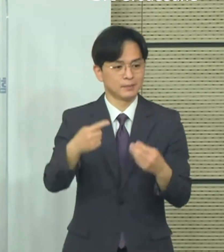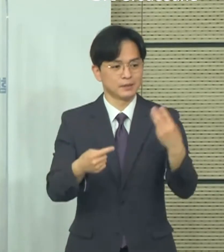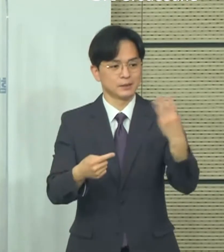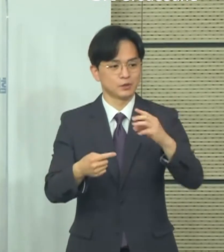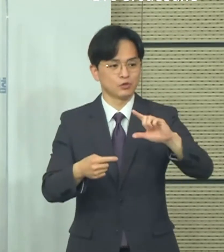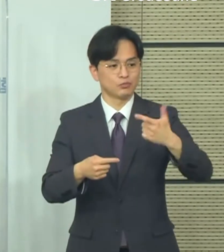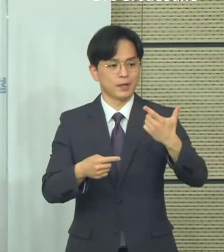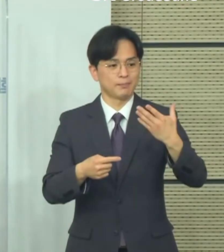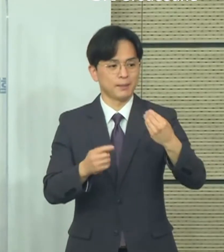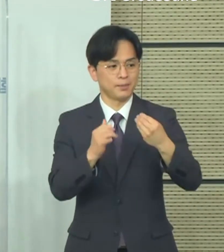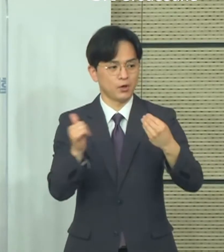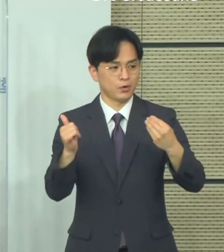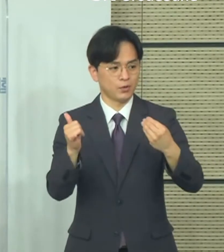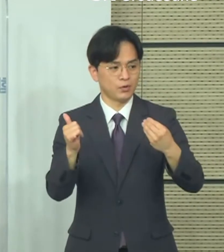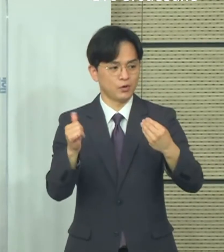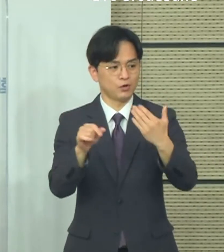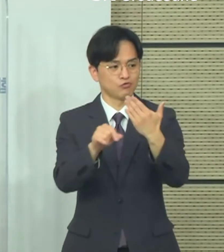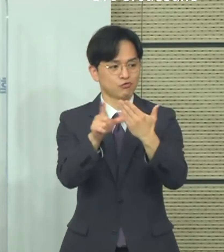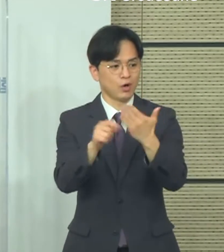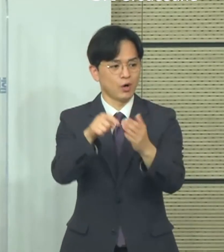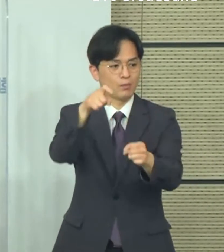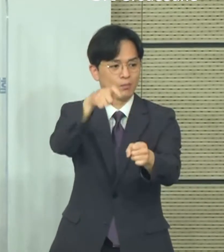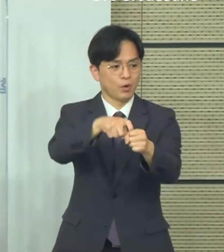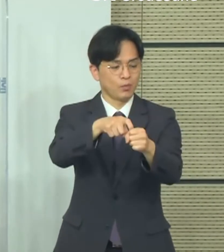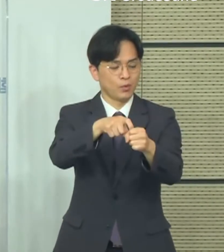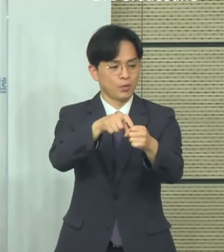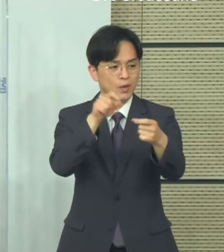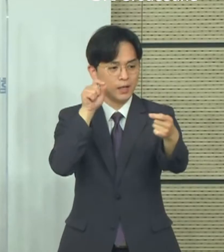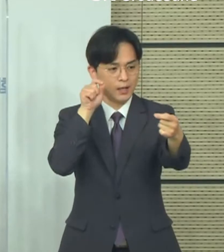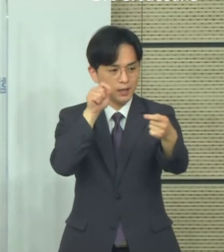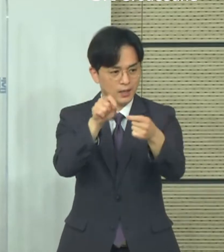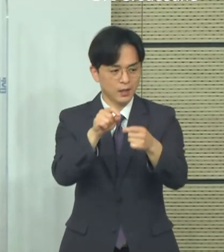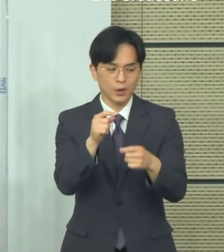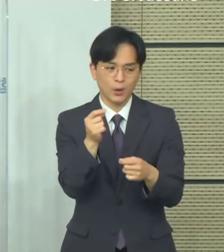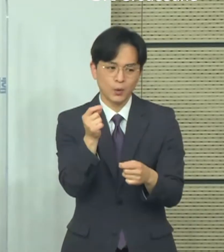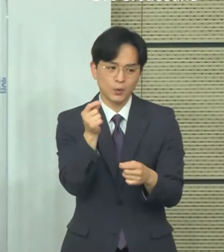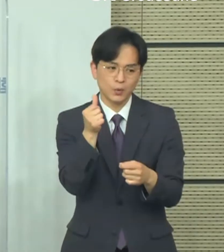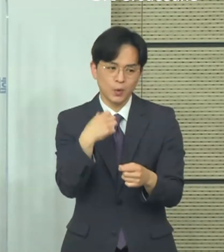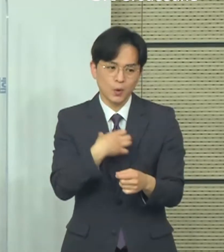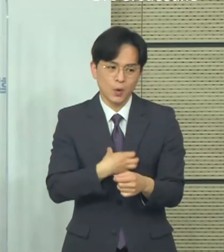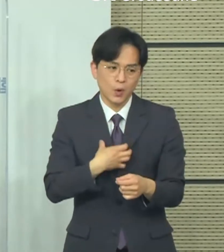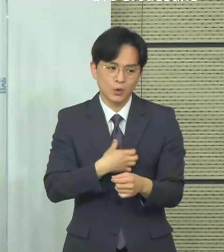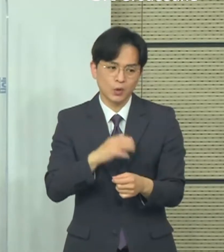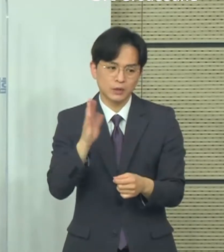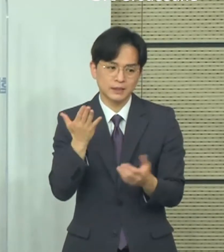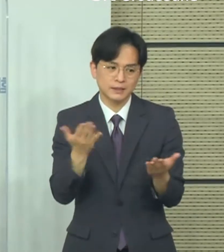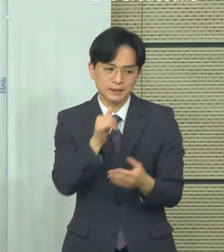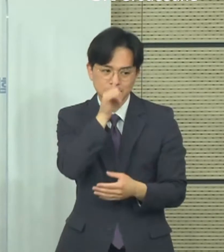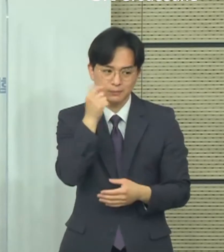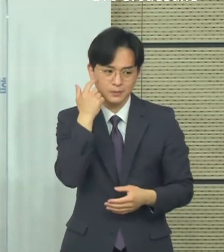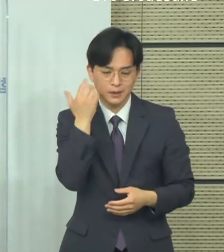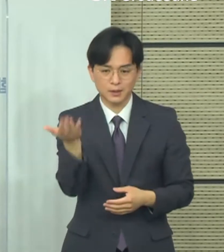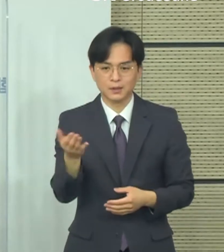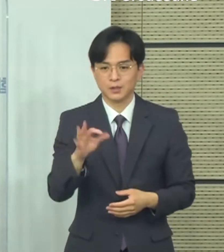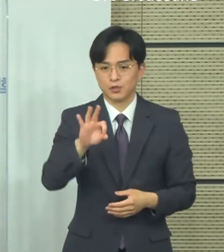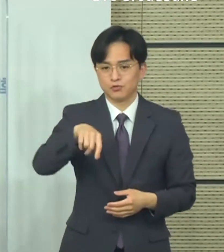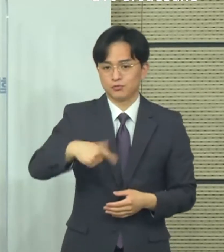장애물이나 집중해야 할 것은 어떤 것이 있는지 궁금합니다. 네 현재로서는